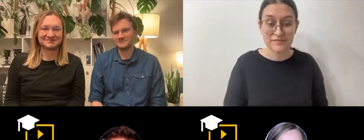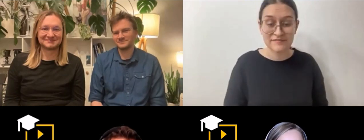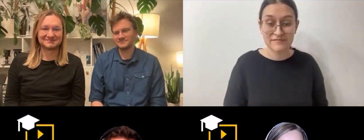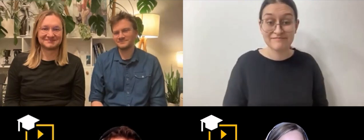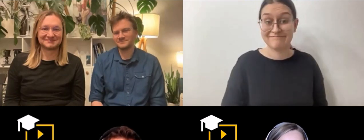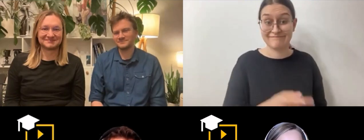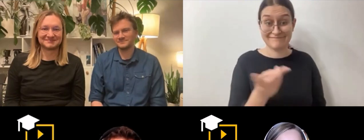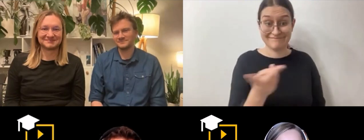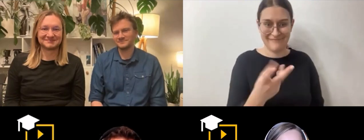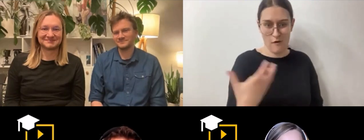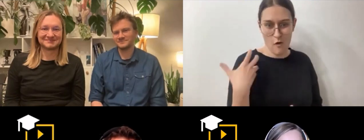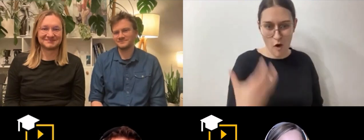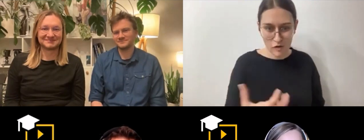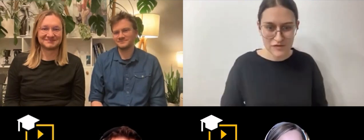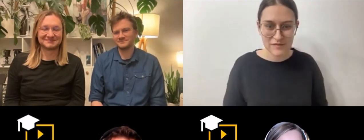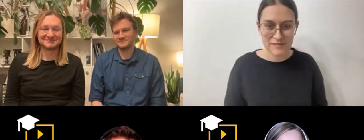guests to introduce themselves.